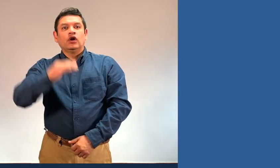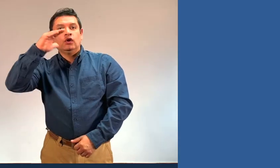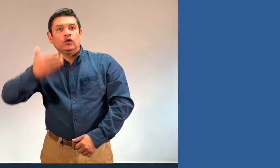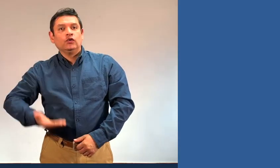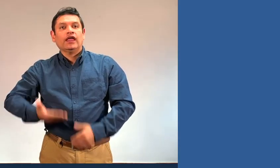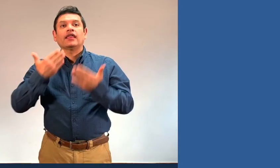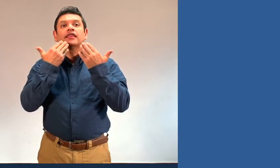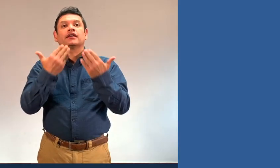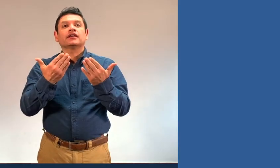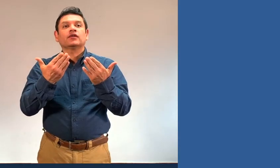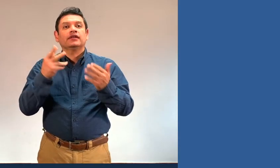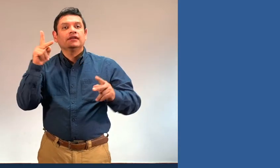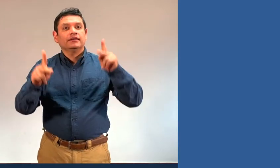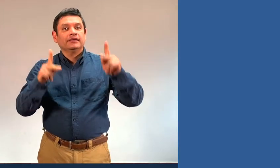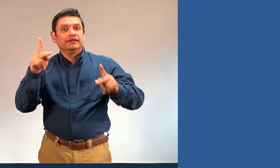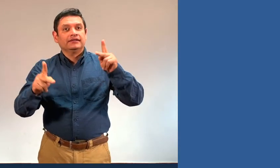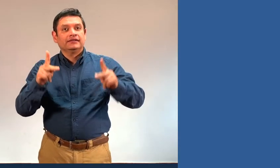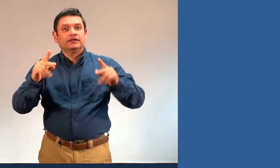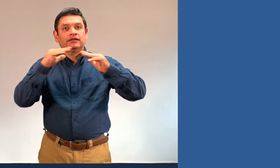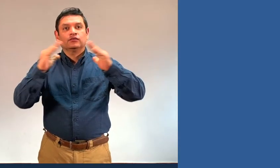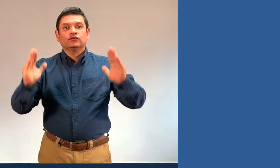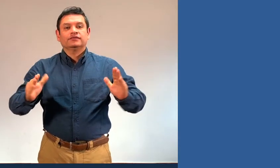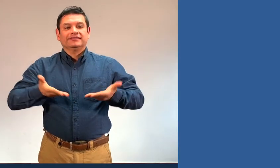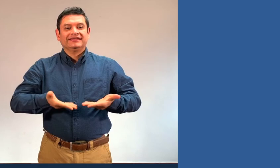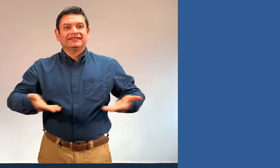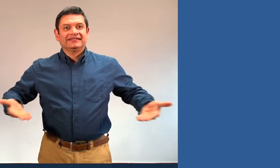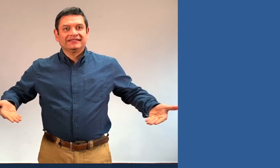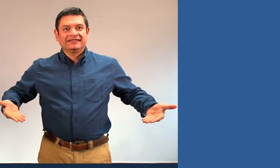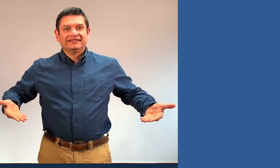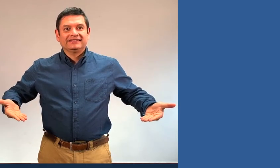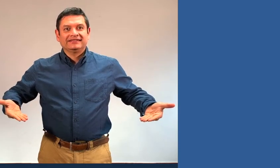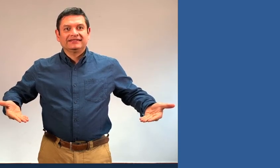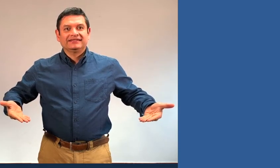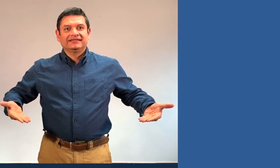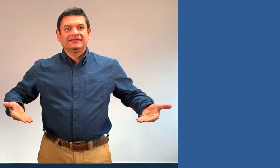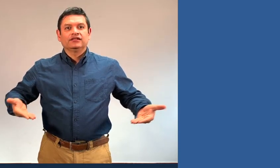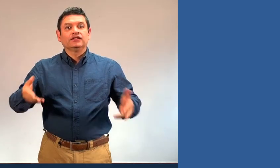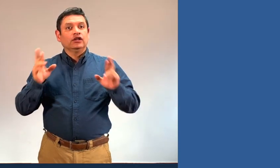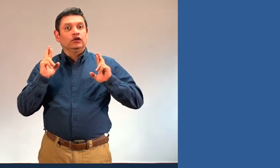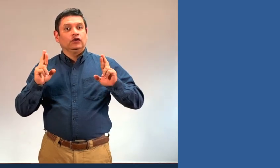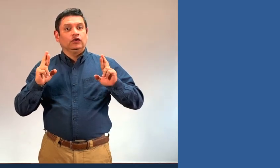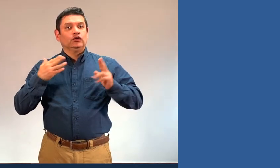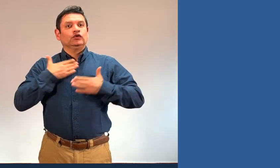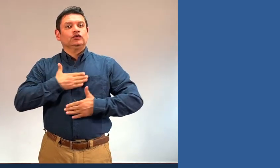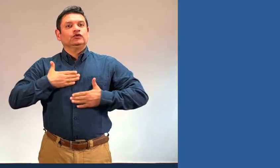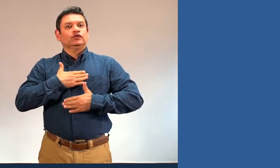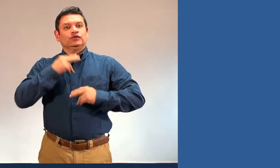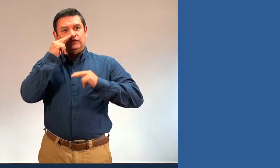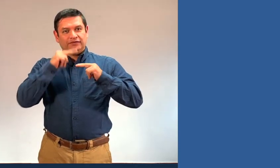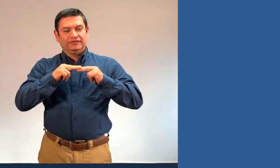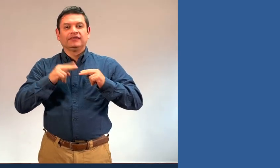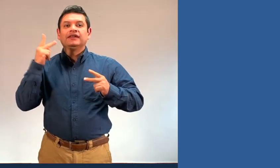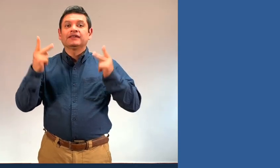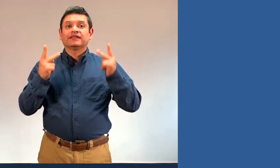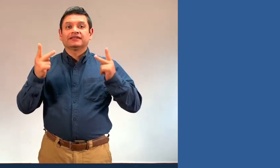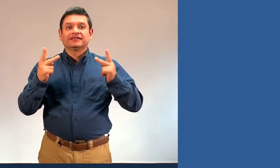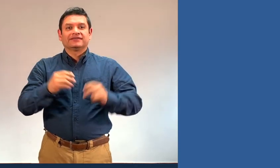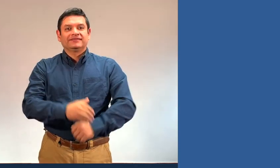Bienvenido, gracias por visitar el Museo José y Tomás Chávez Morado. Espero que disfruten su visita.